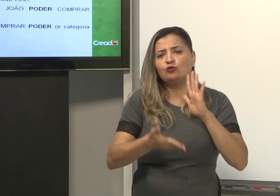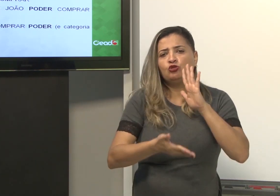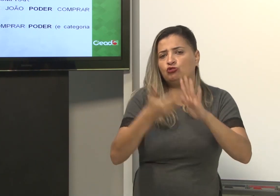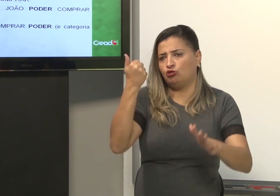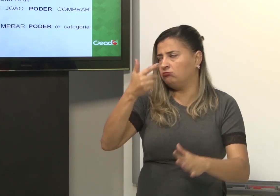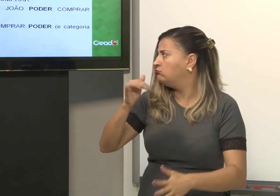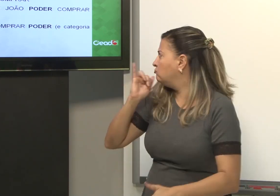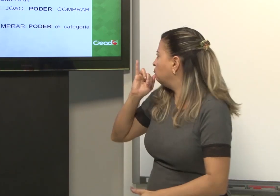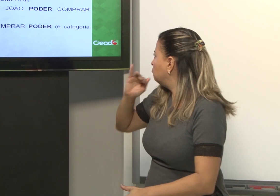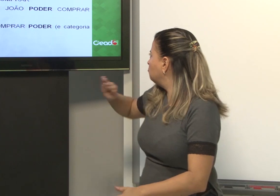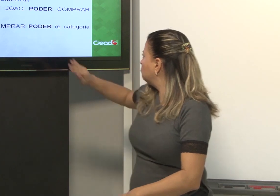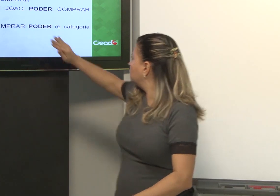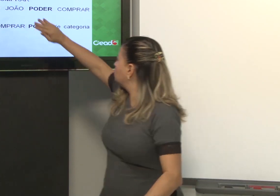Se eu tiro o verbo modal,